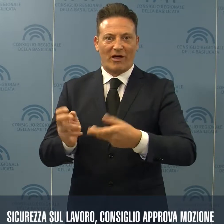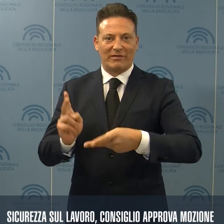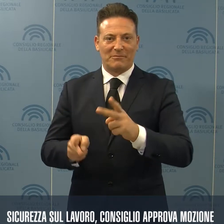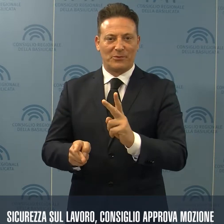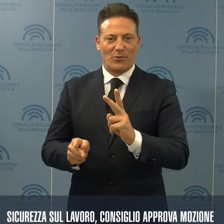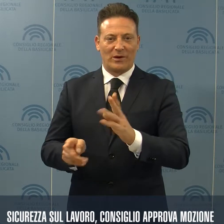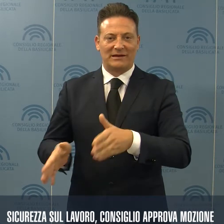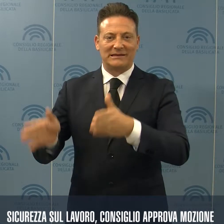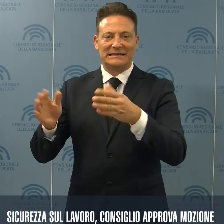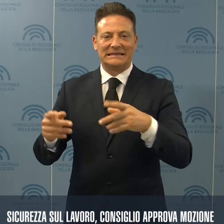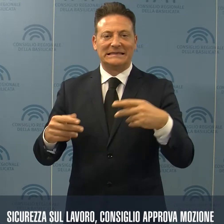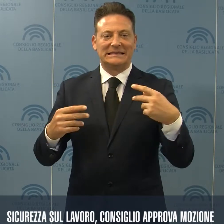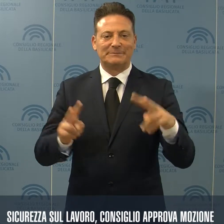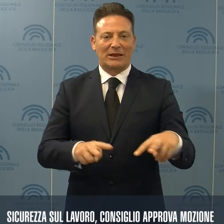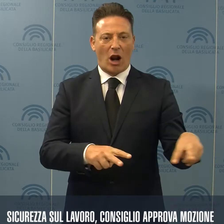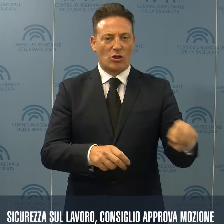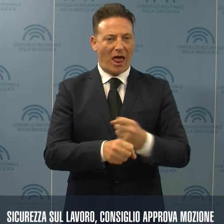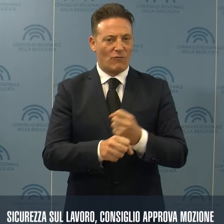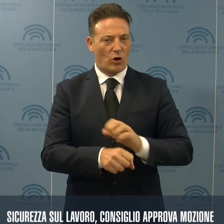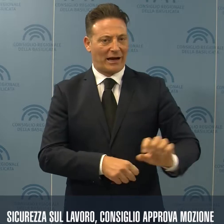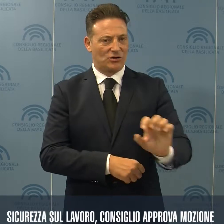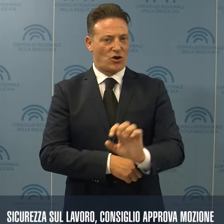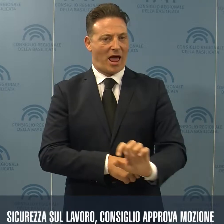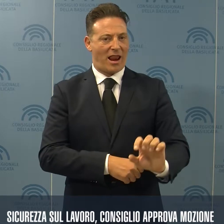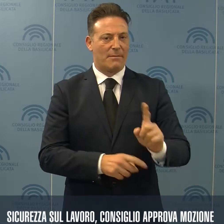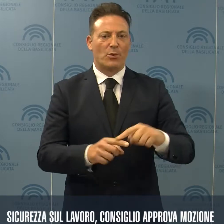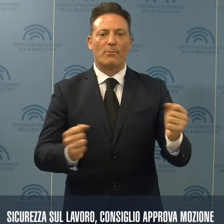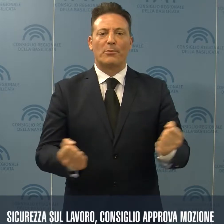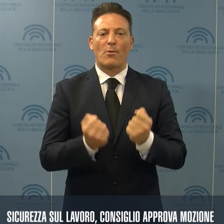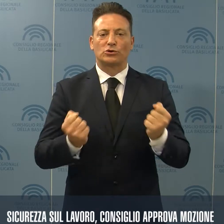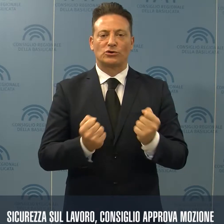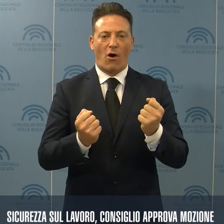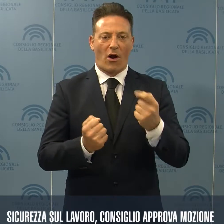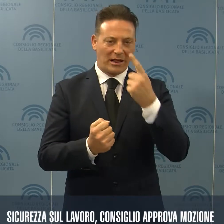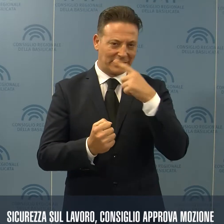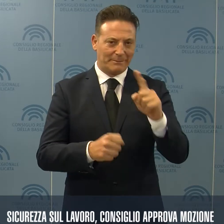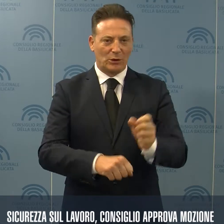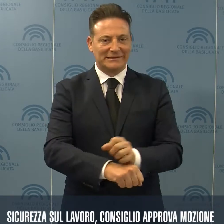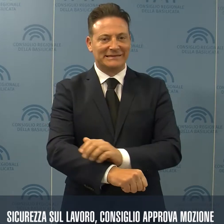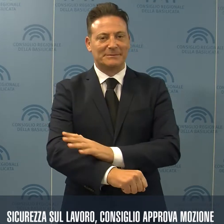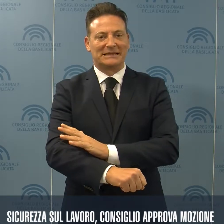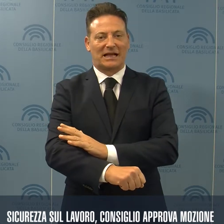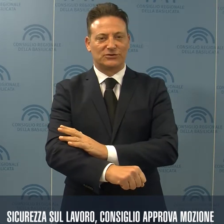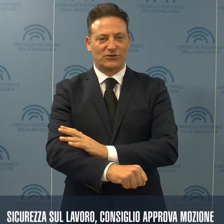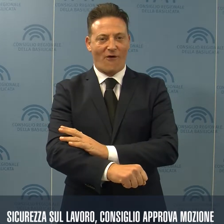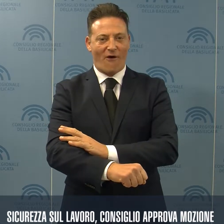con l'Ispettorato del lavoro regionale, la promozione di campagne di sensibilizzazione e la